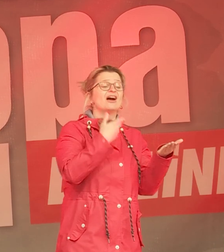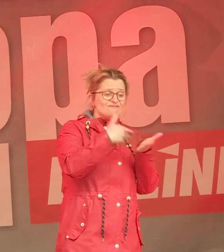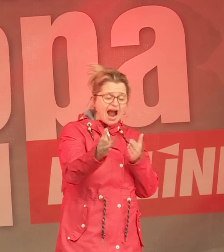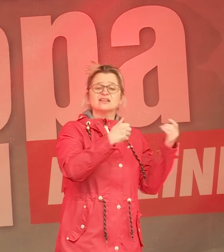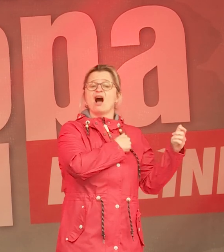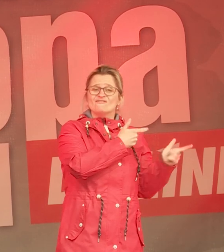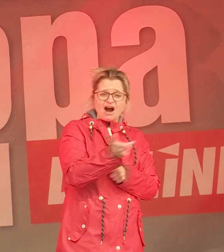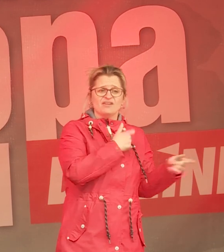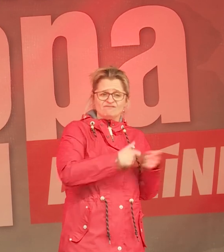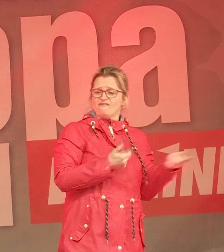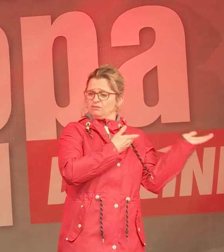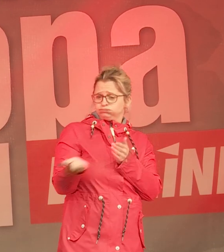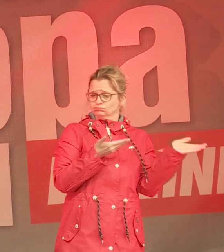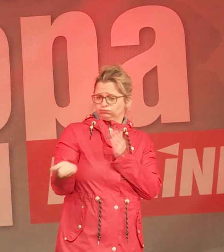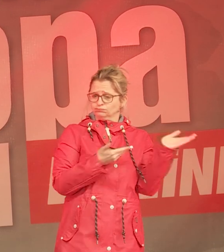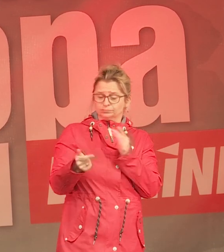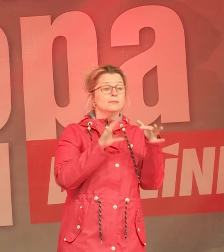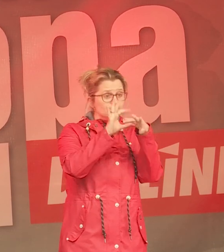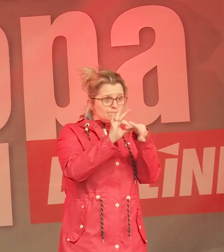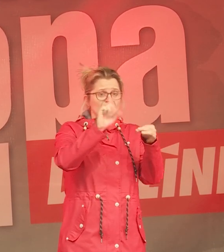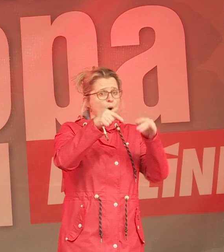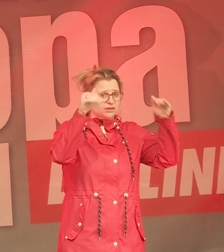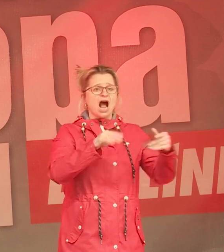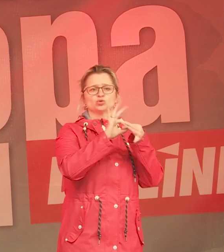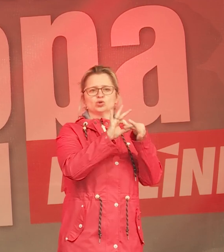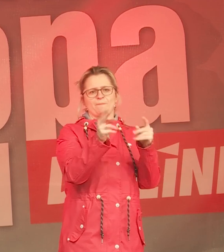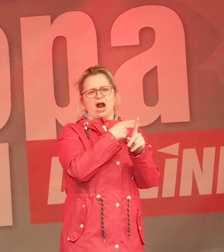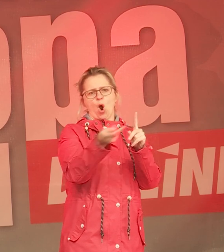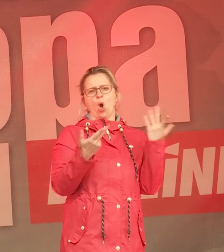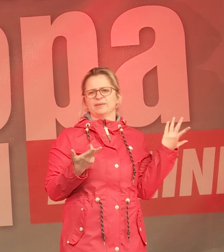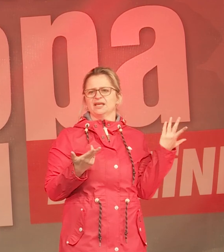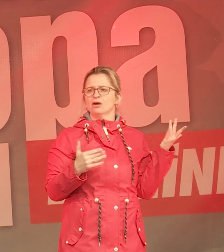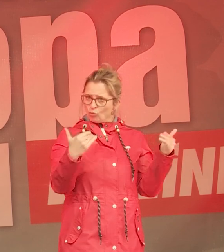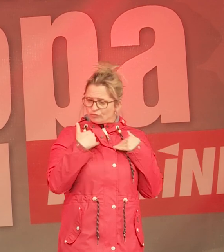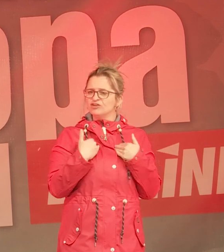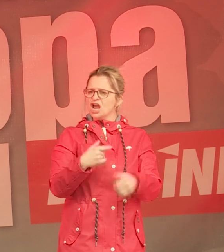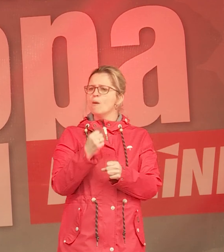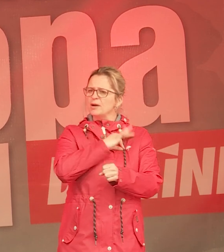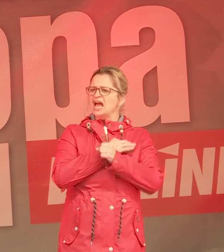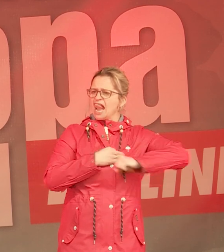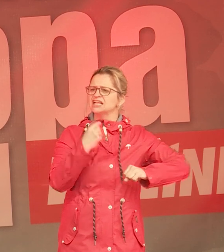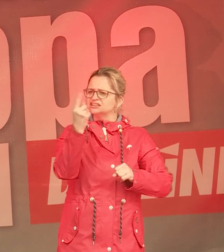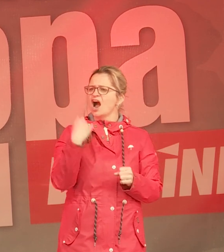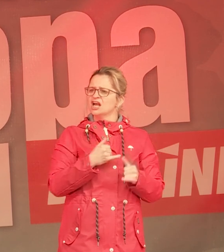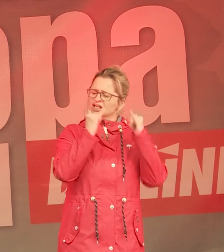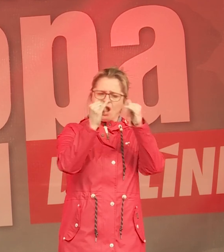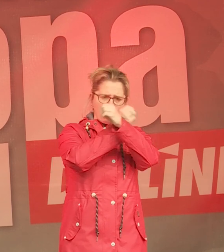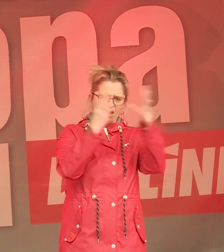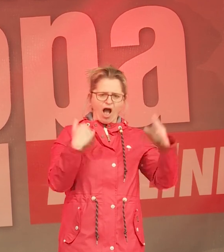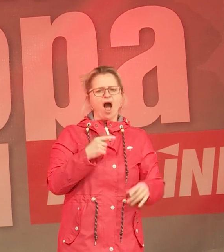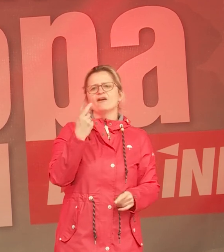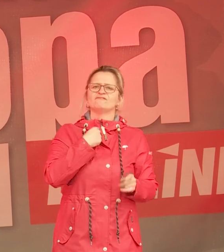Und auch das hat was mit Lobbytätigkeit zu tun. Und da sagen wir eben als Linke ganz klar, wir wollen nicht eine Politik, die